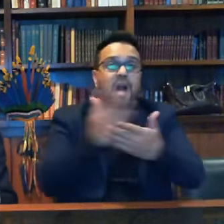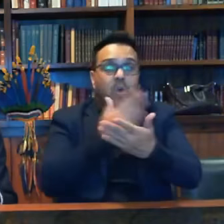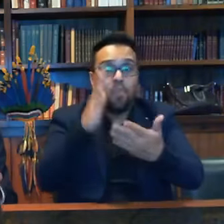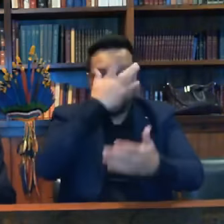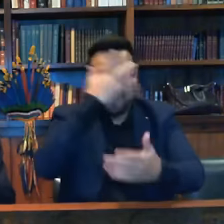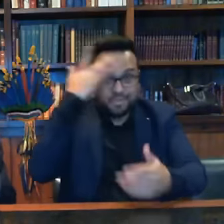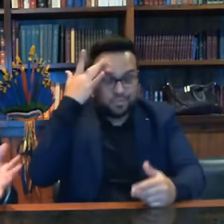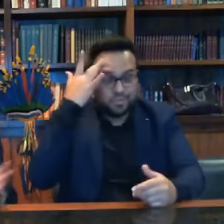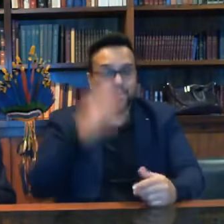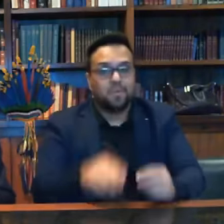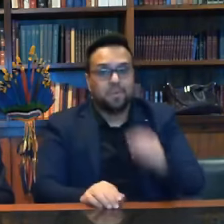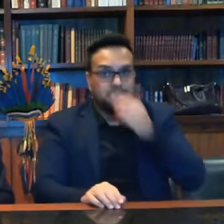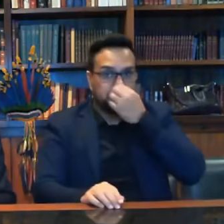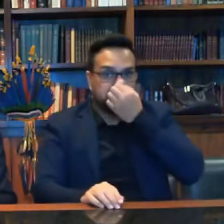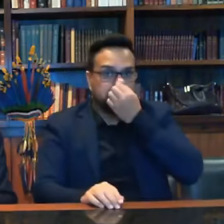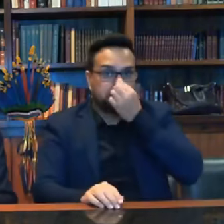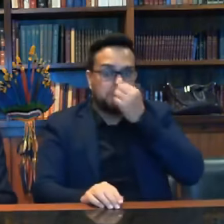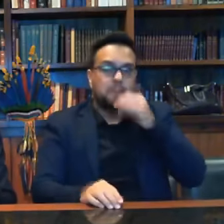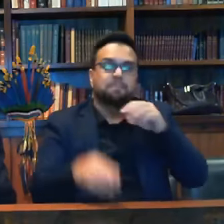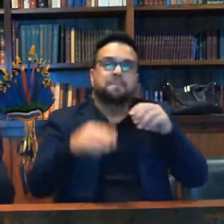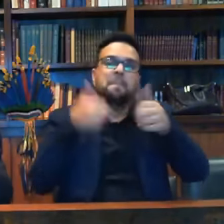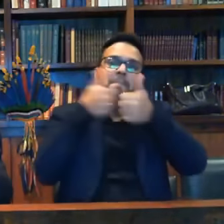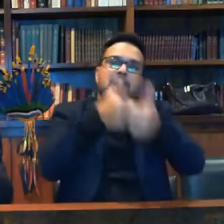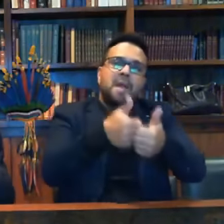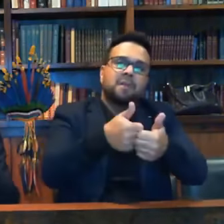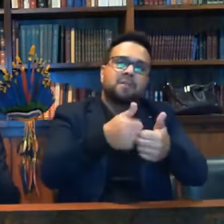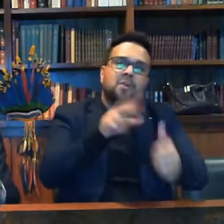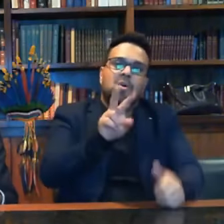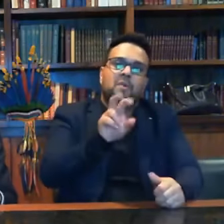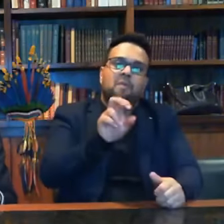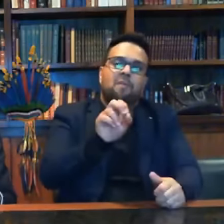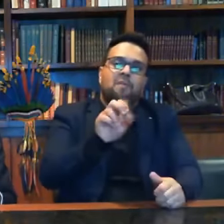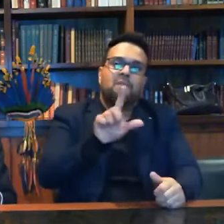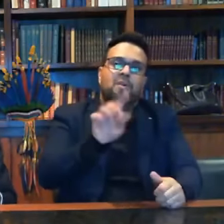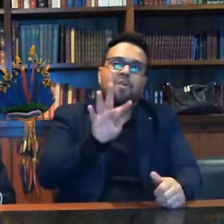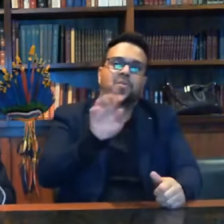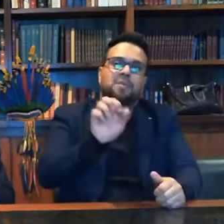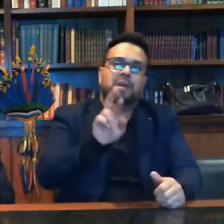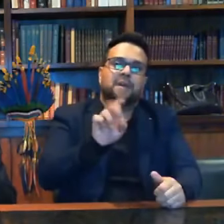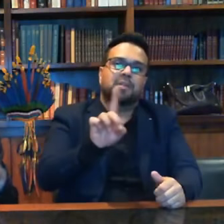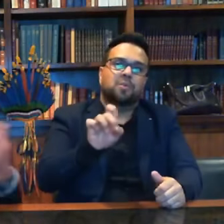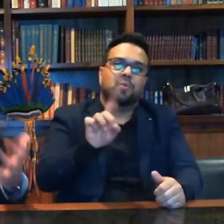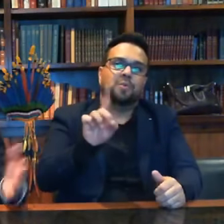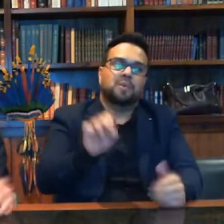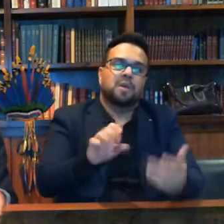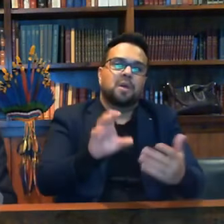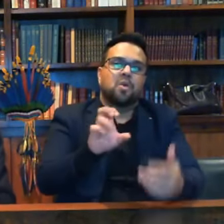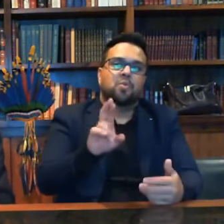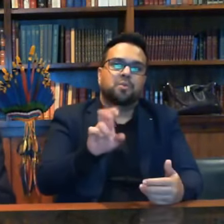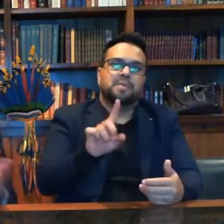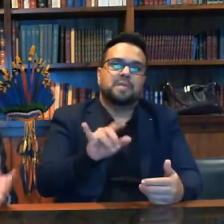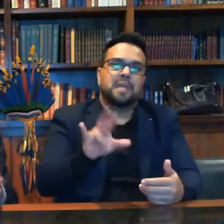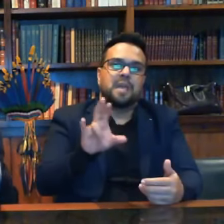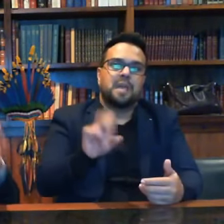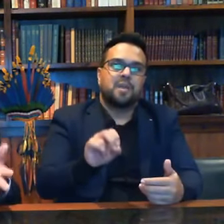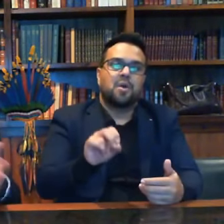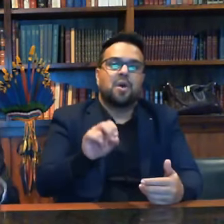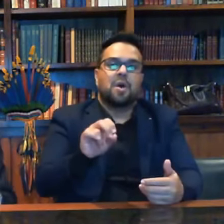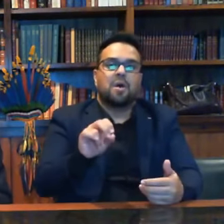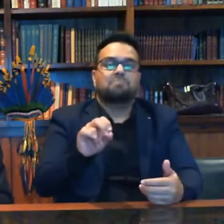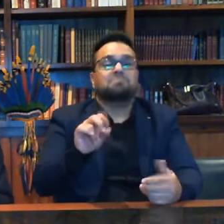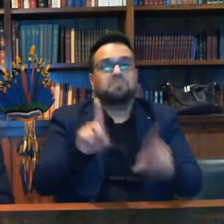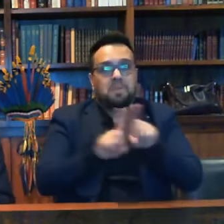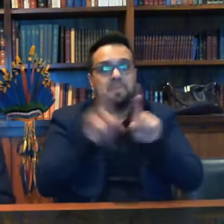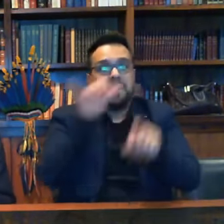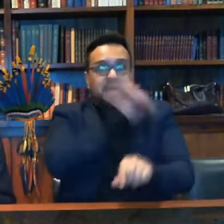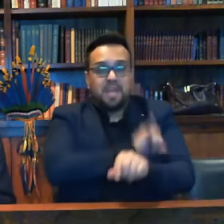mais afastadas ali de volta redonda Resende Cruzeiro Guaratinguetá Aparecida alguns até do Rio vão para lá